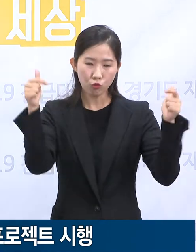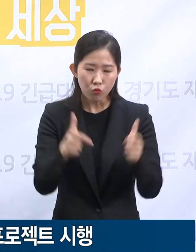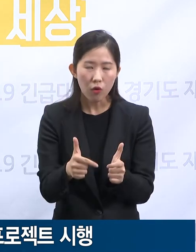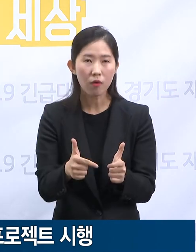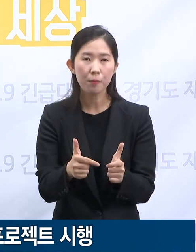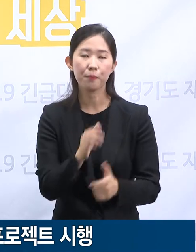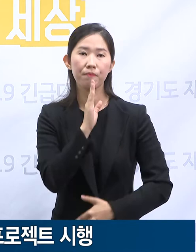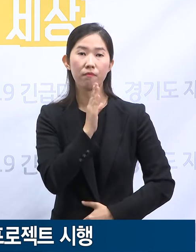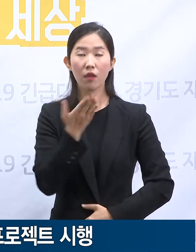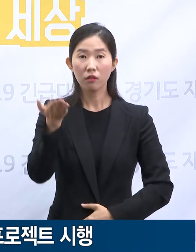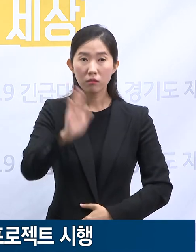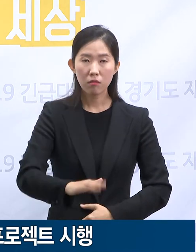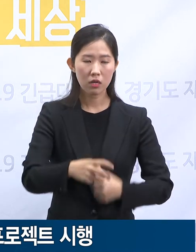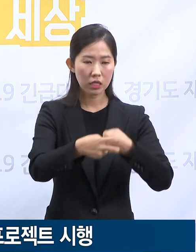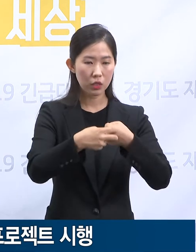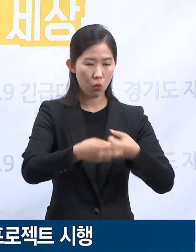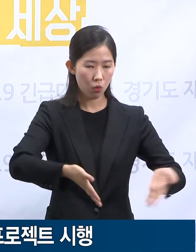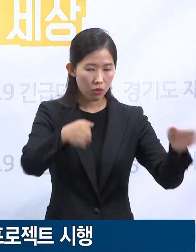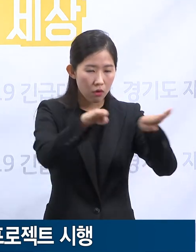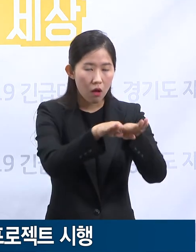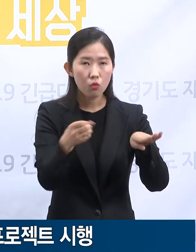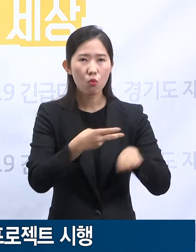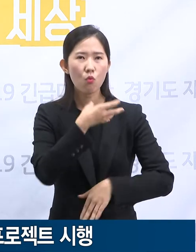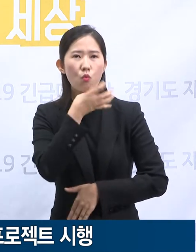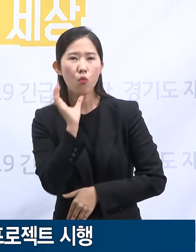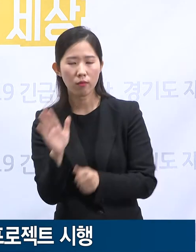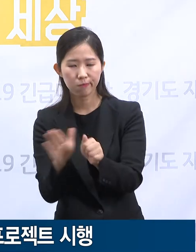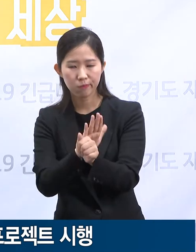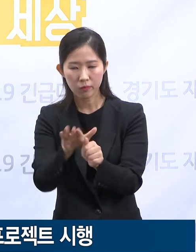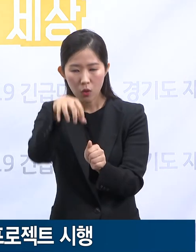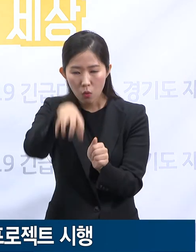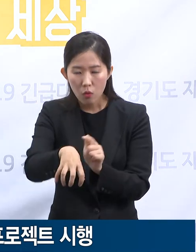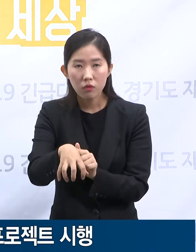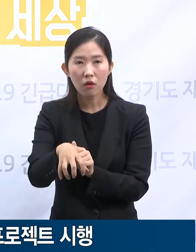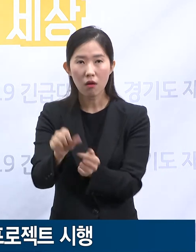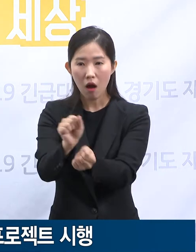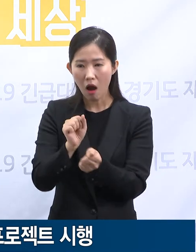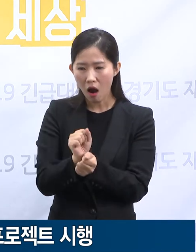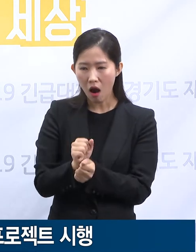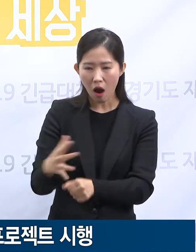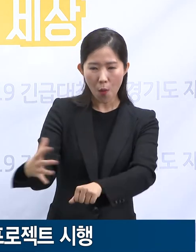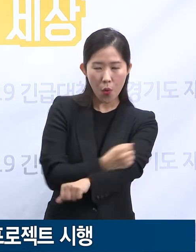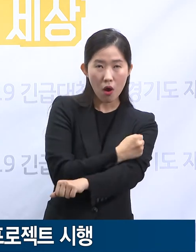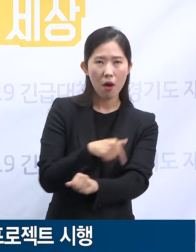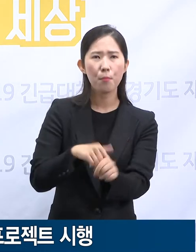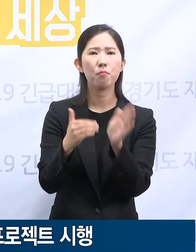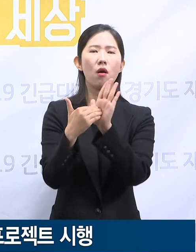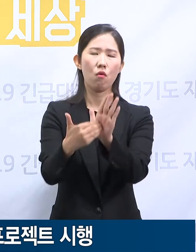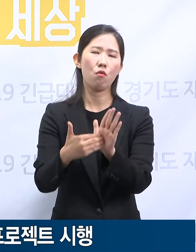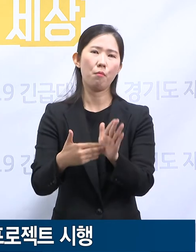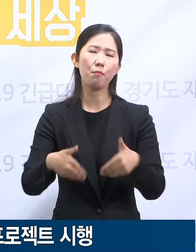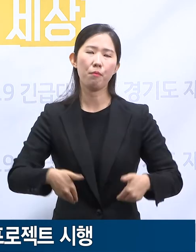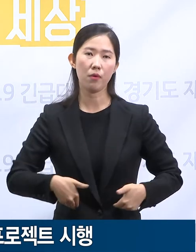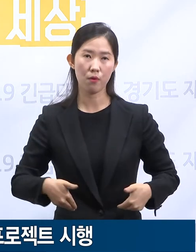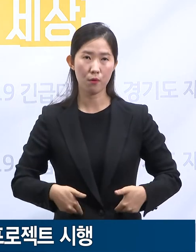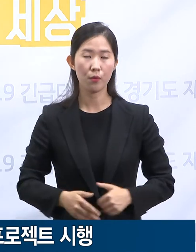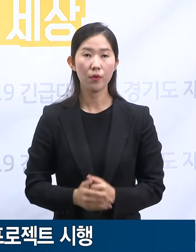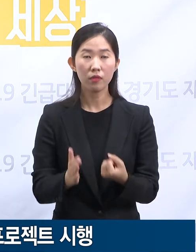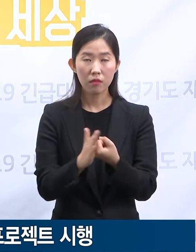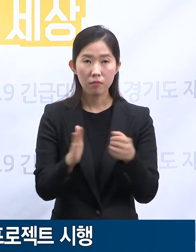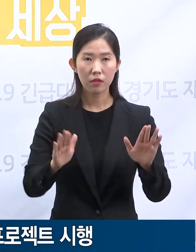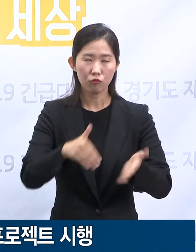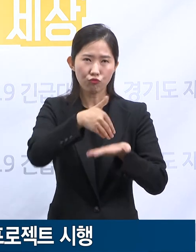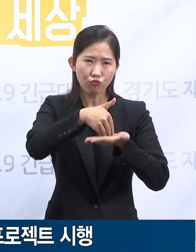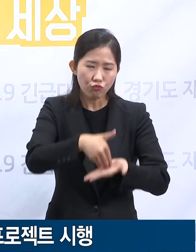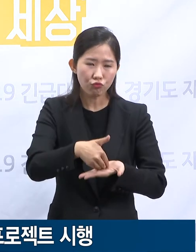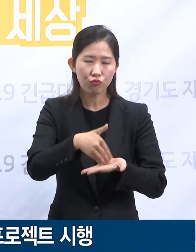다수의 감염자가 동시 발생에 대한 대비도 꼭 필요합니다. 이를 위해 중환자 진료 기능을 지속적으로 확대되는